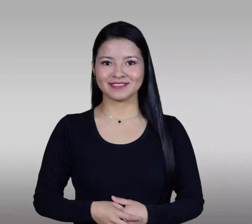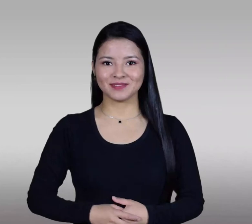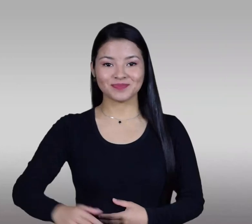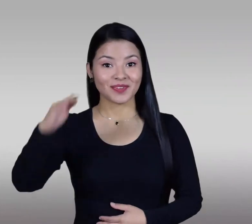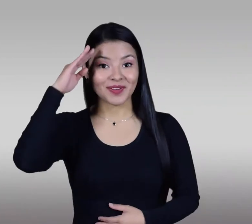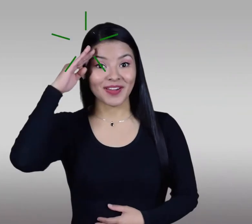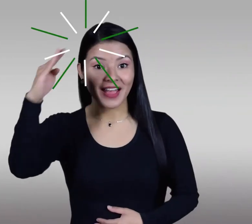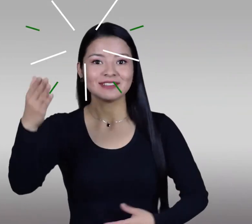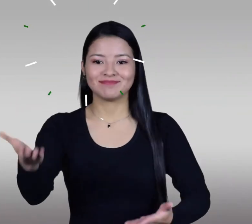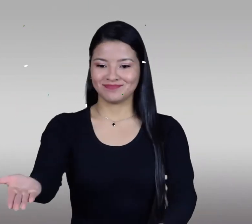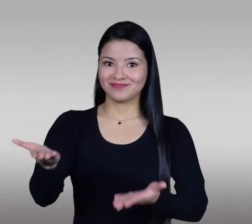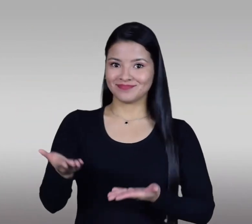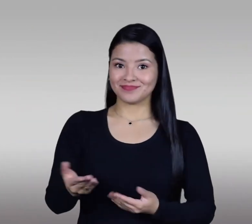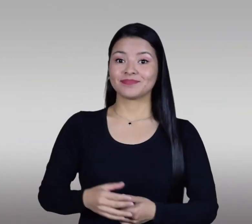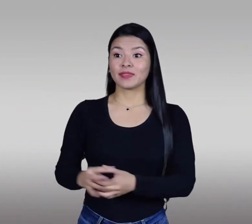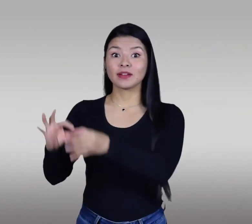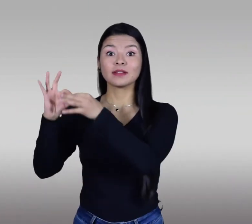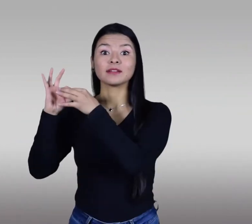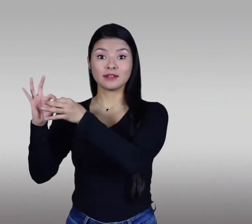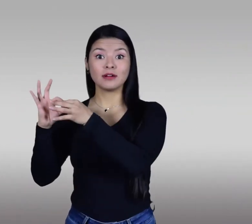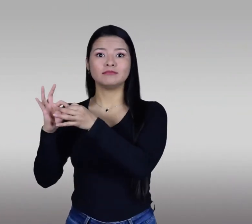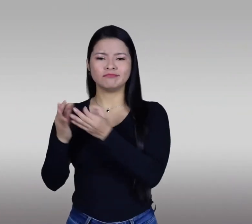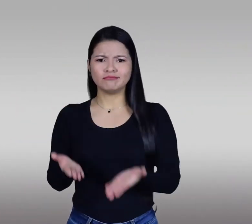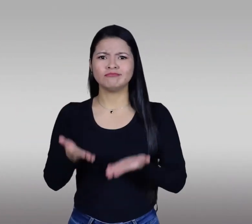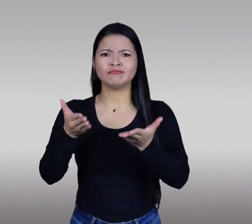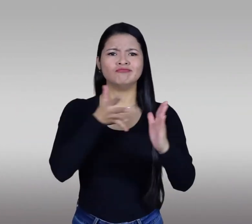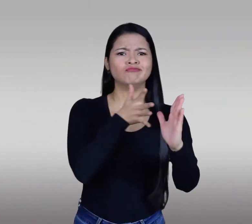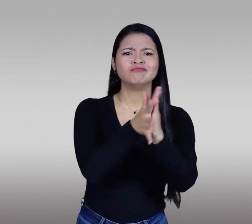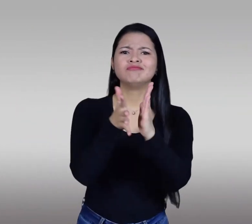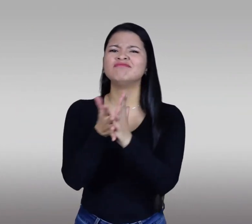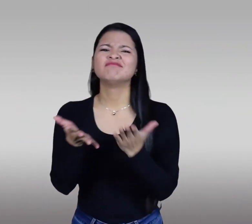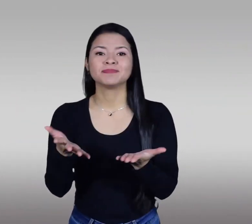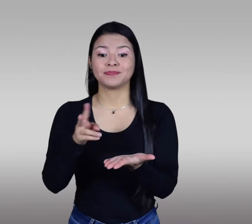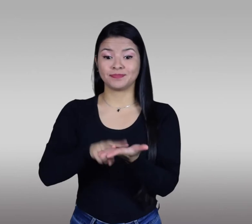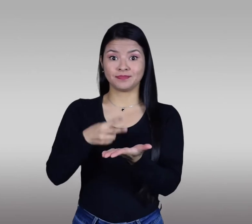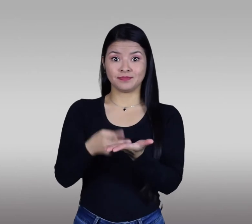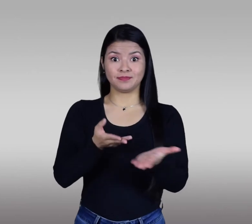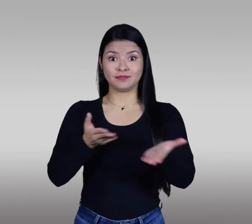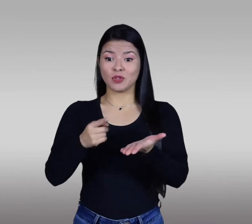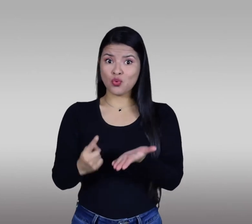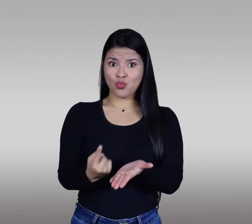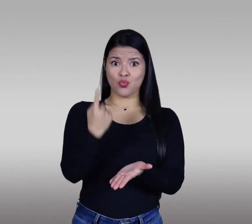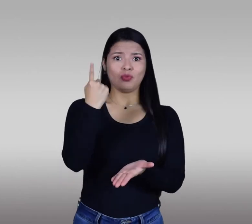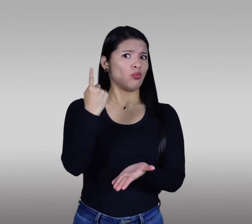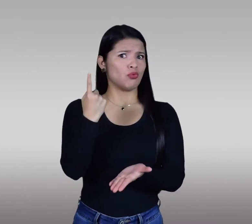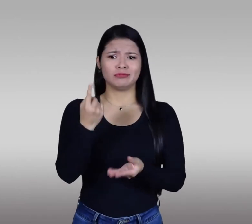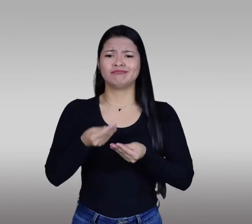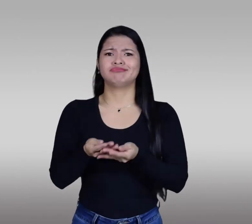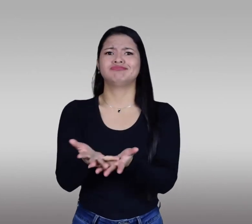Hola, bienvenidos. FENASCOL cuenta con diferentes modalidades en el servicio de interpretación.